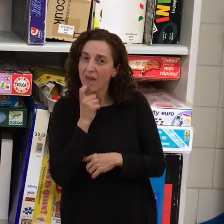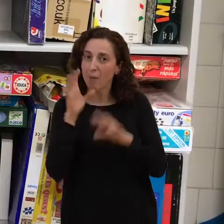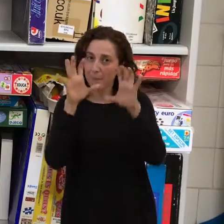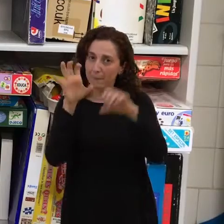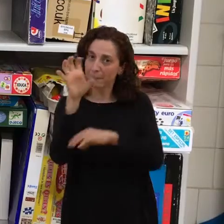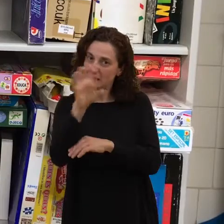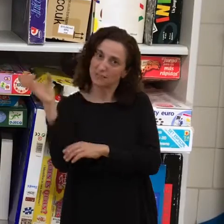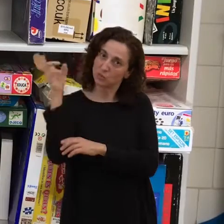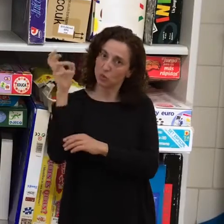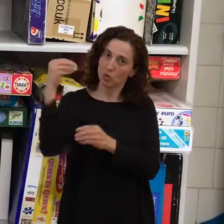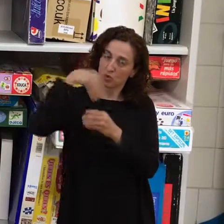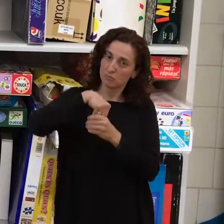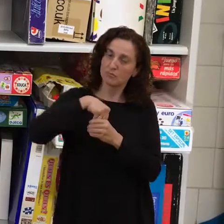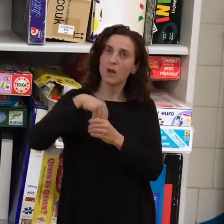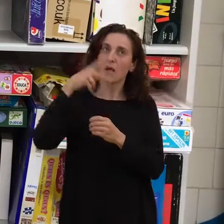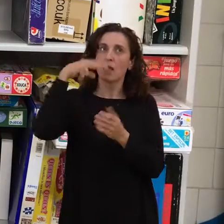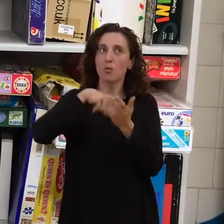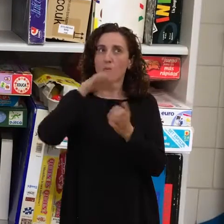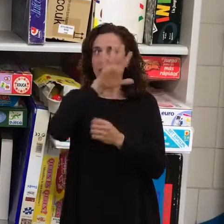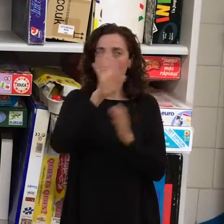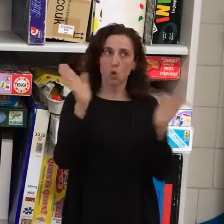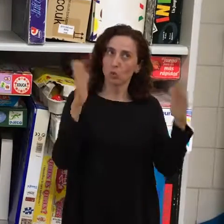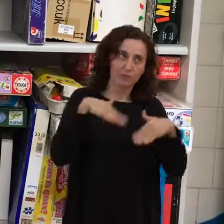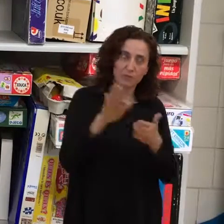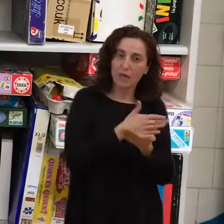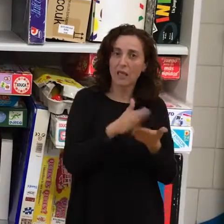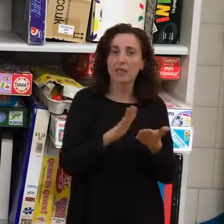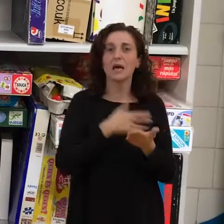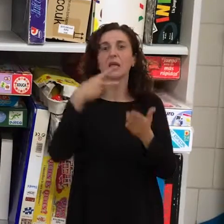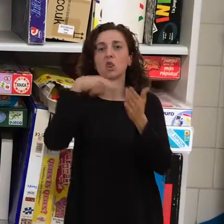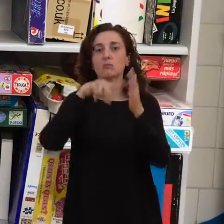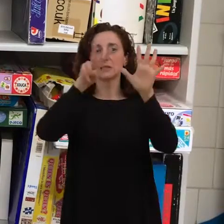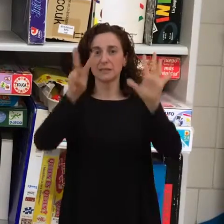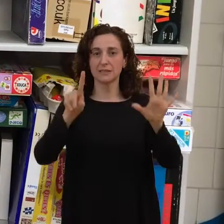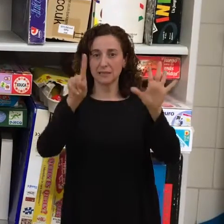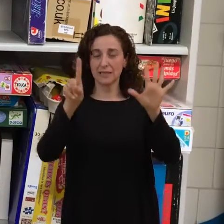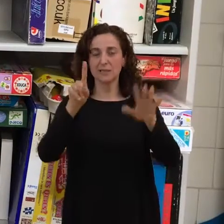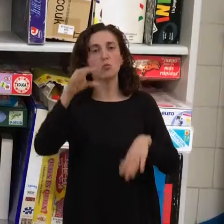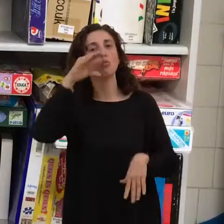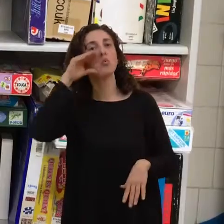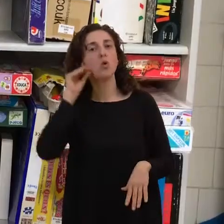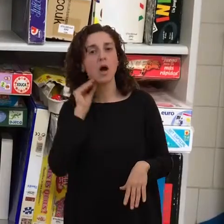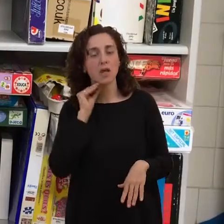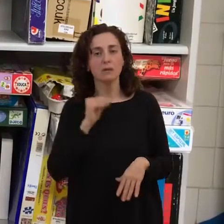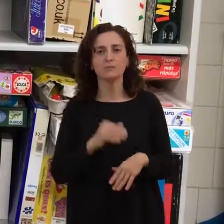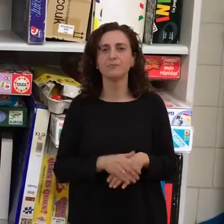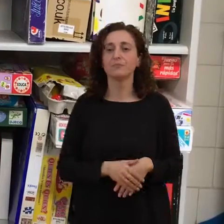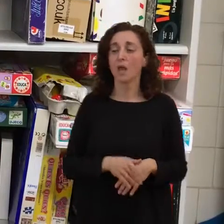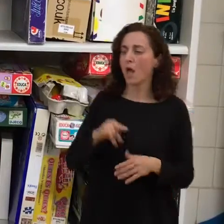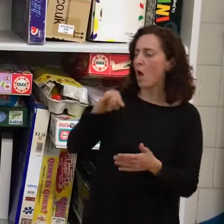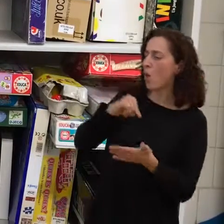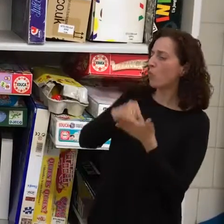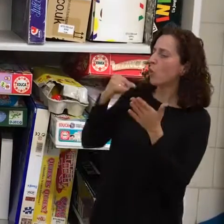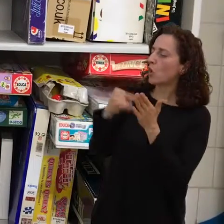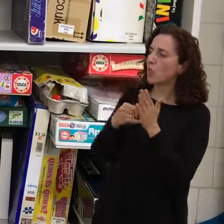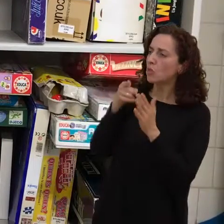y el 2005 nada, y el 2006 en Bulgaria. ¿Cuáles eran los objetivos de este proyecto que duraba